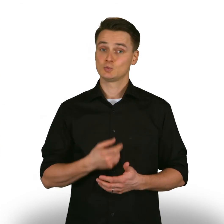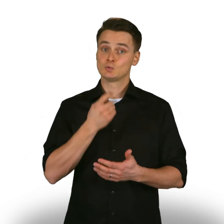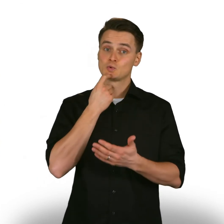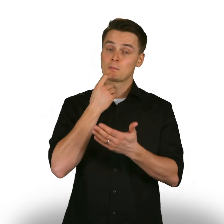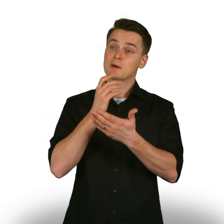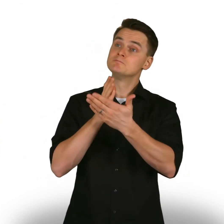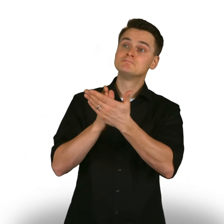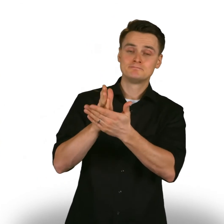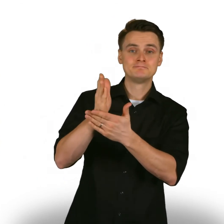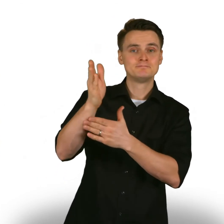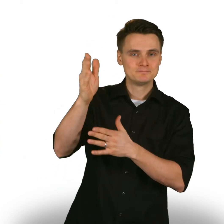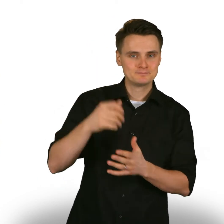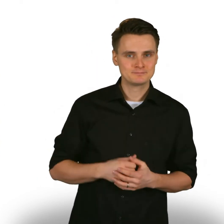Suunta Suomelle.